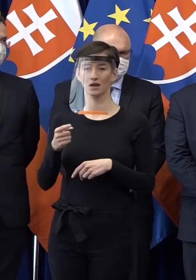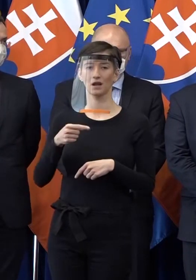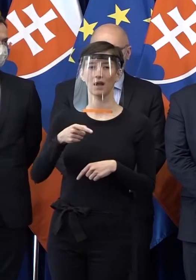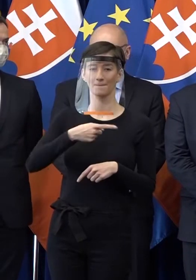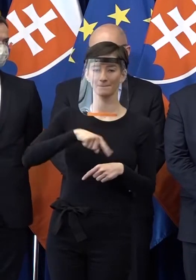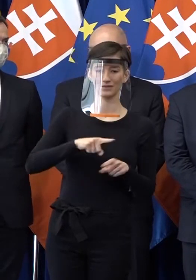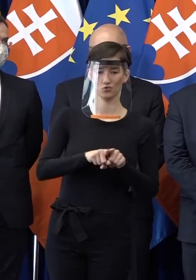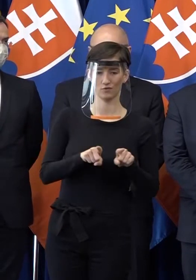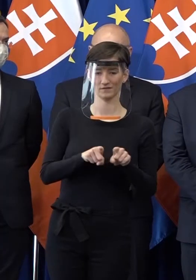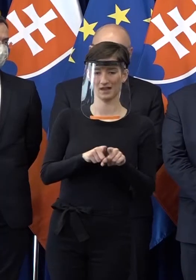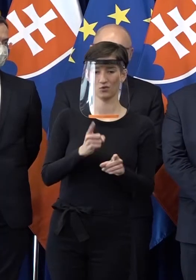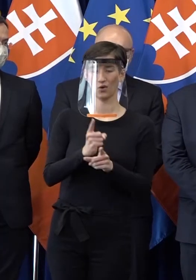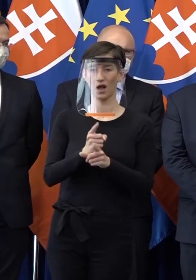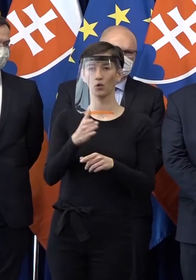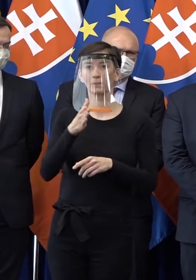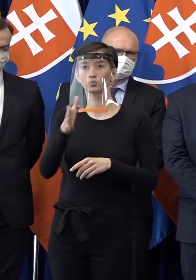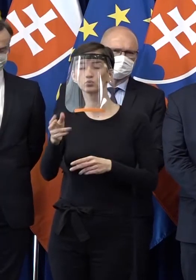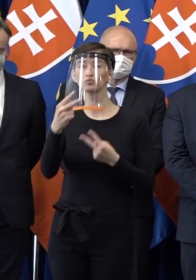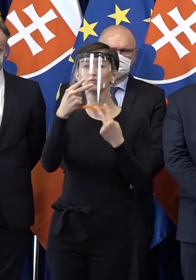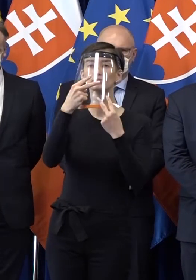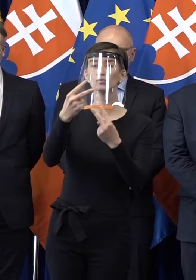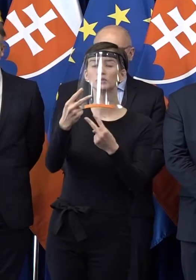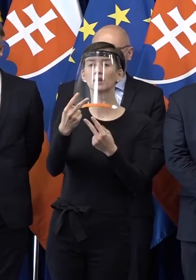kryštálovú guľu, čiže nikto nevie, jak dlho to bude trvať.